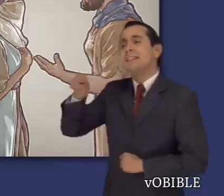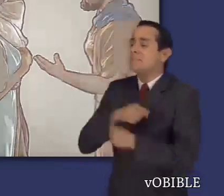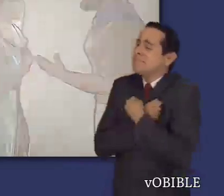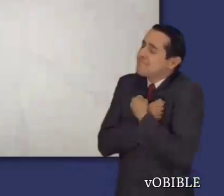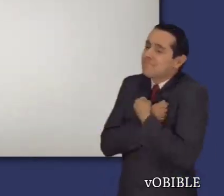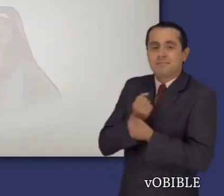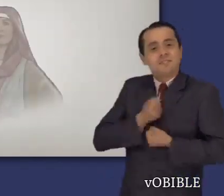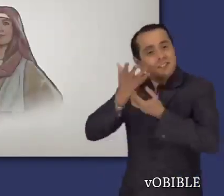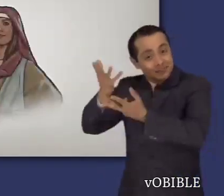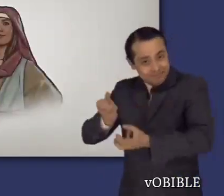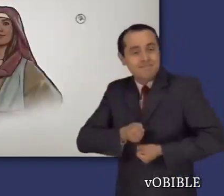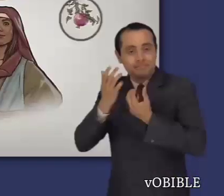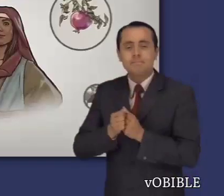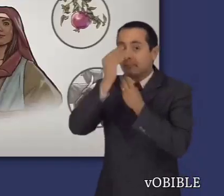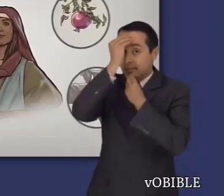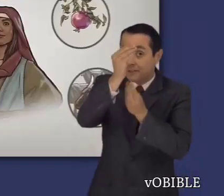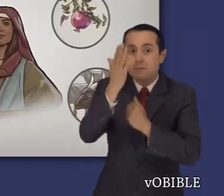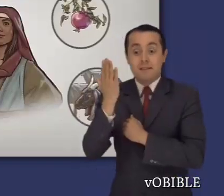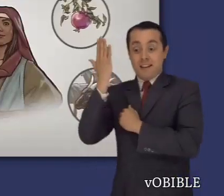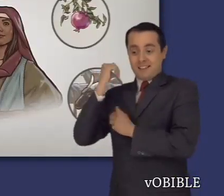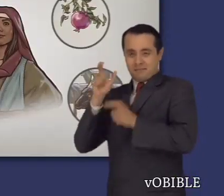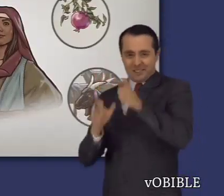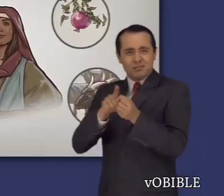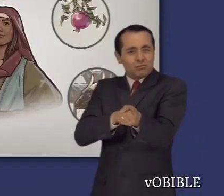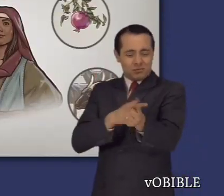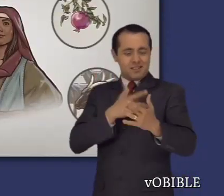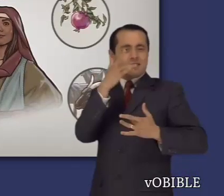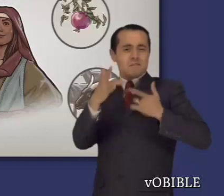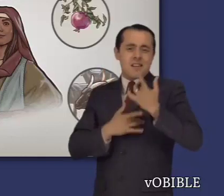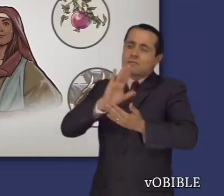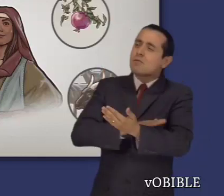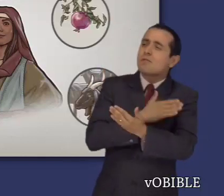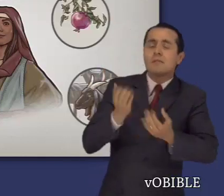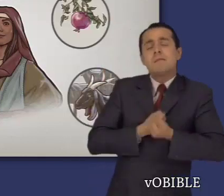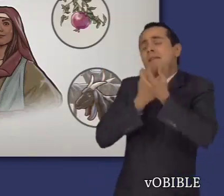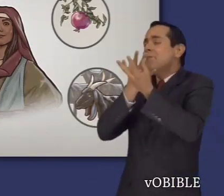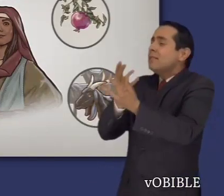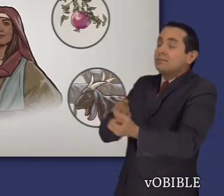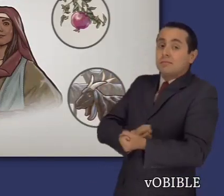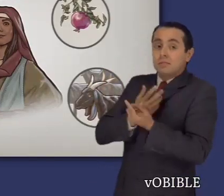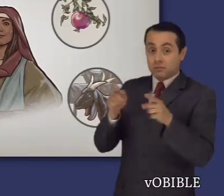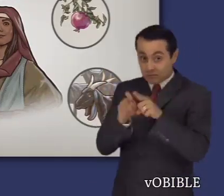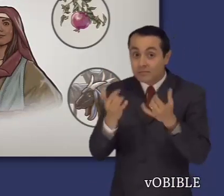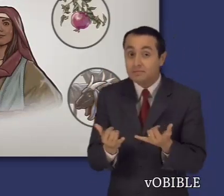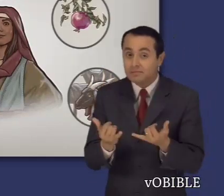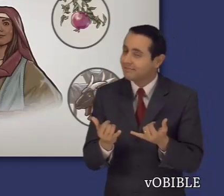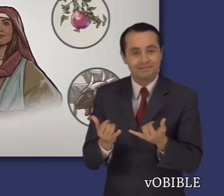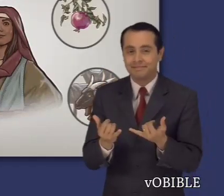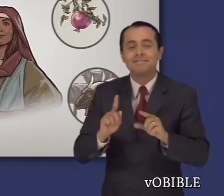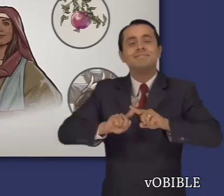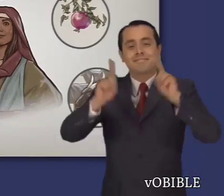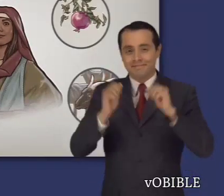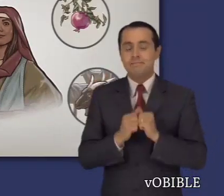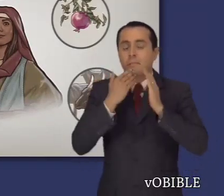Hay que tener presente que la historia de esta canción transcurre en el antiguo Oriente Medio, por lo que esas expresiones poéticas